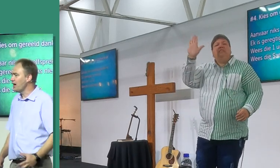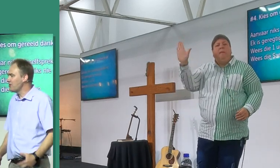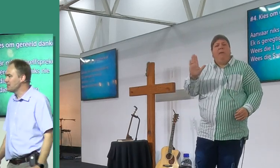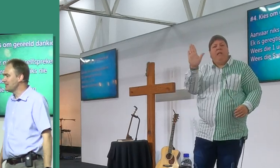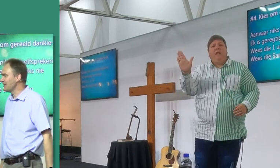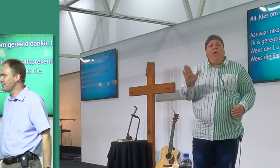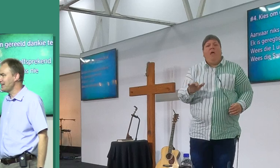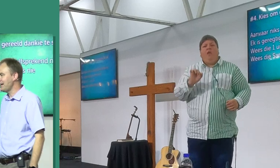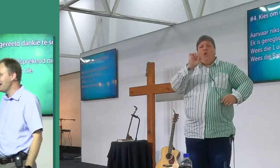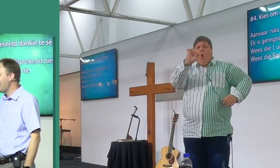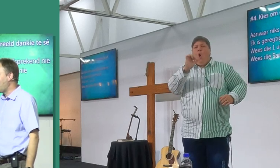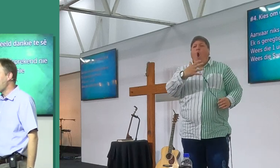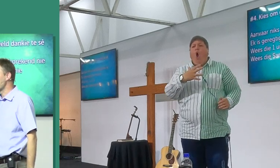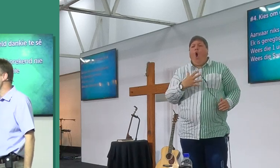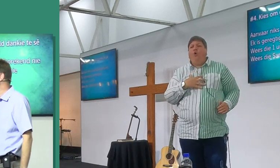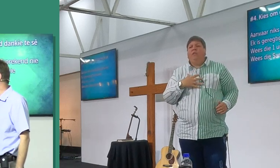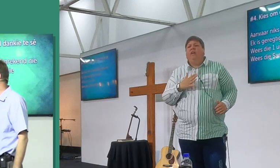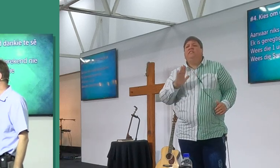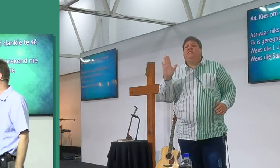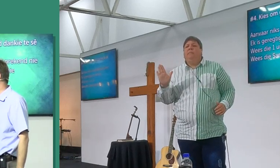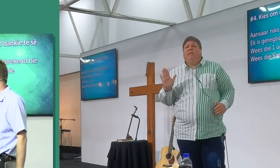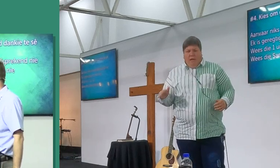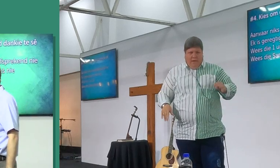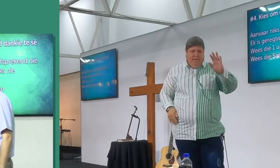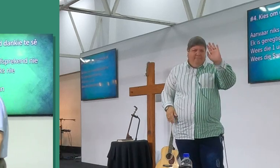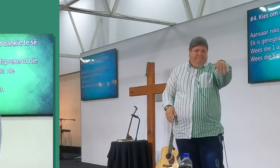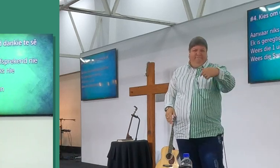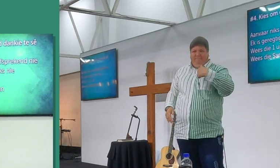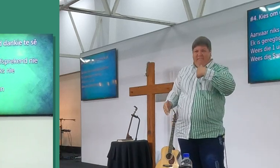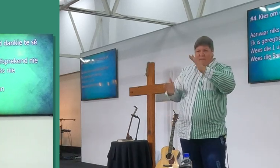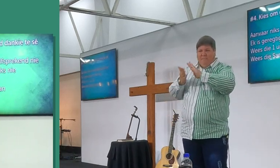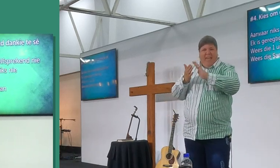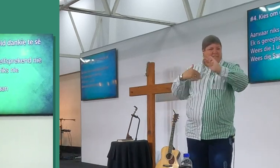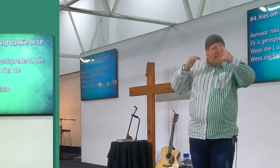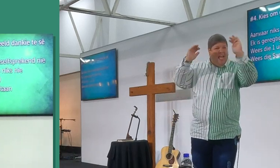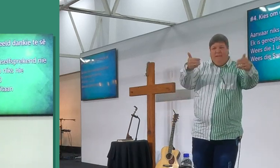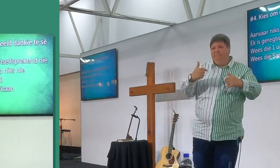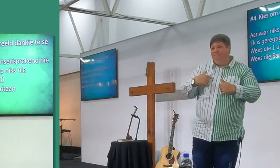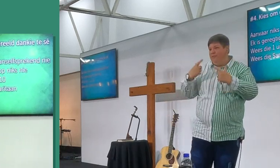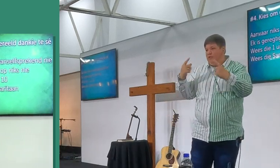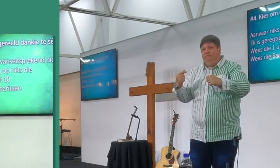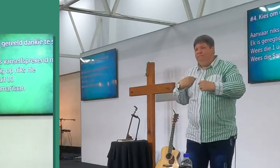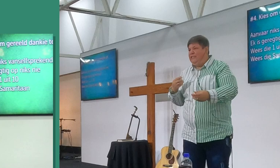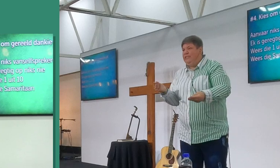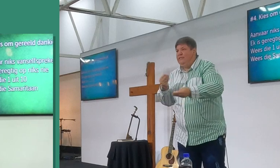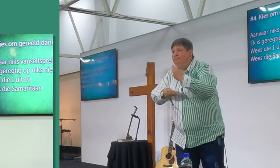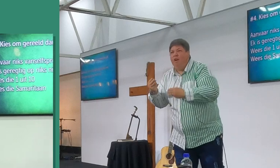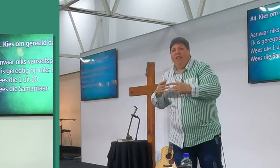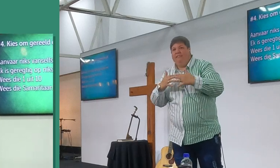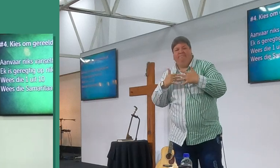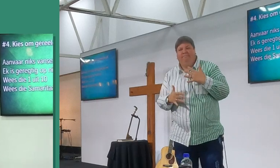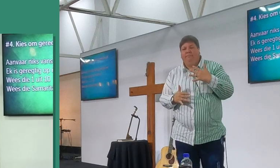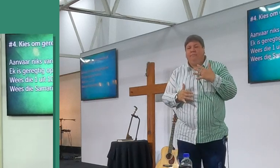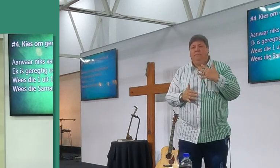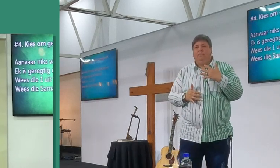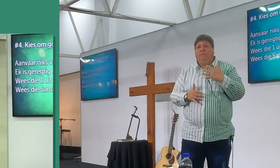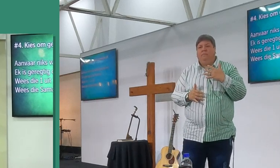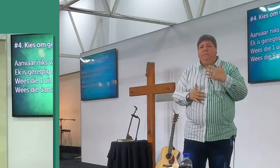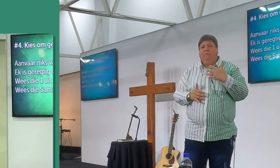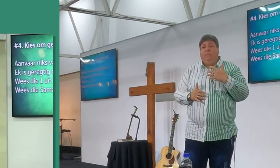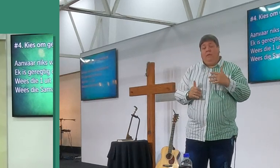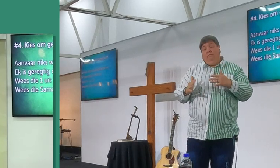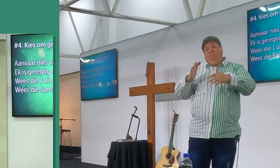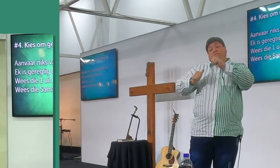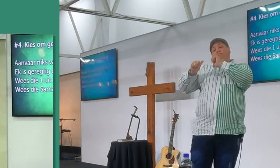om met die houding te lewe, heren, ek is so blij, ek is so blij, ek is by die achterdeur ingesmokkel, kom ek vertel vir julle gauw wat het eergister gebeur,